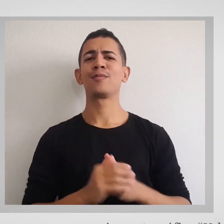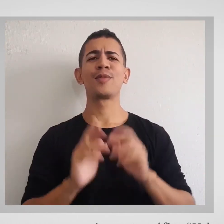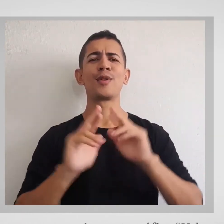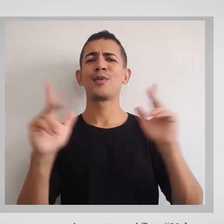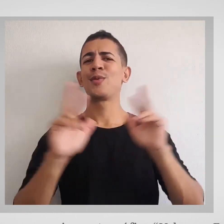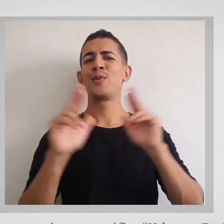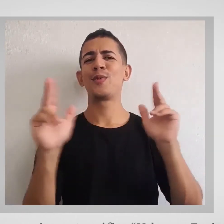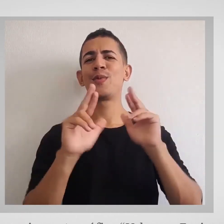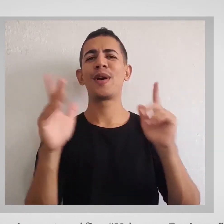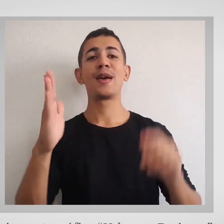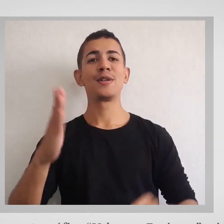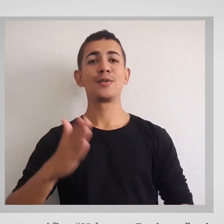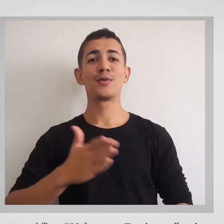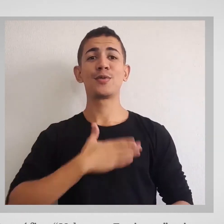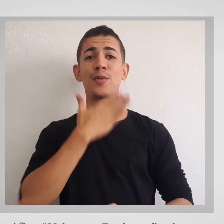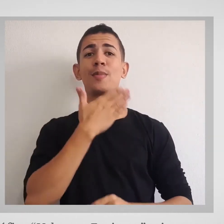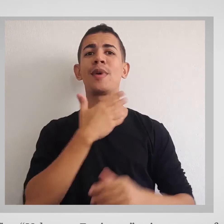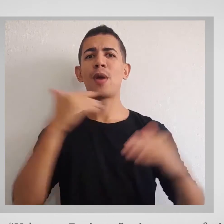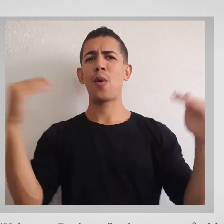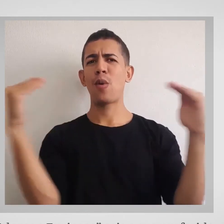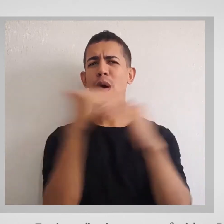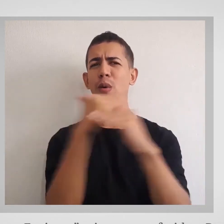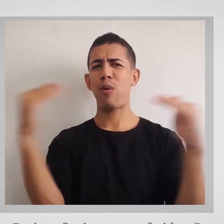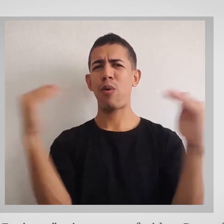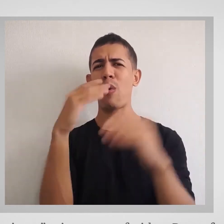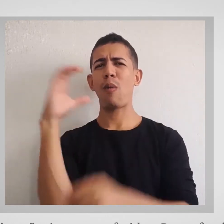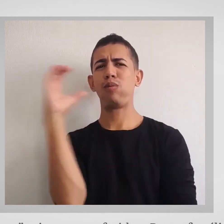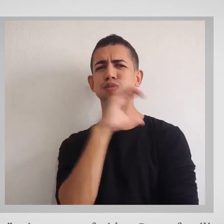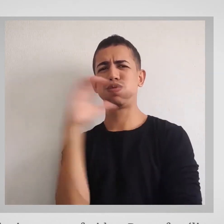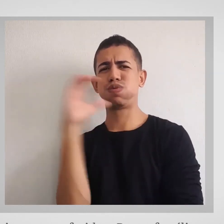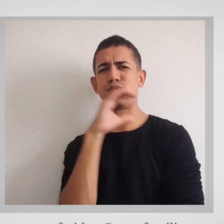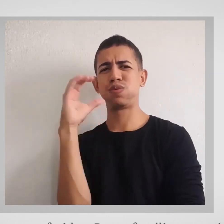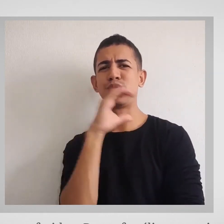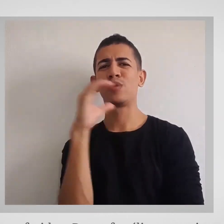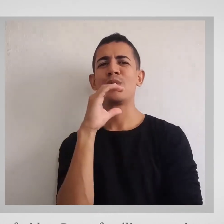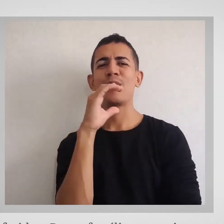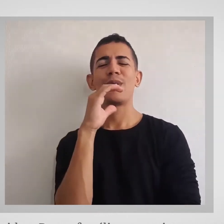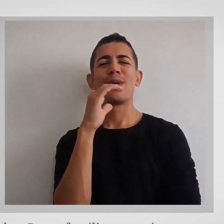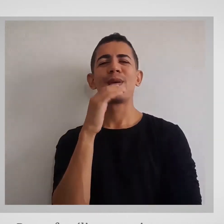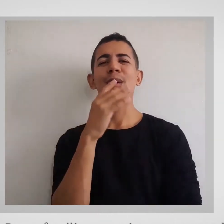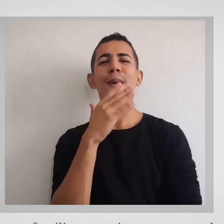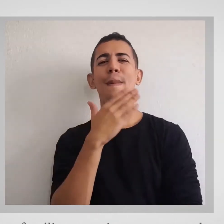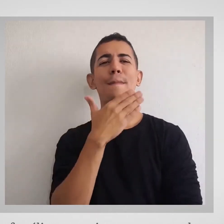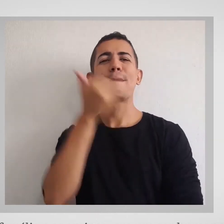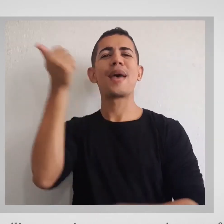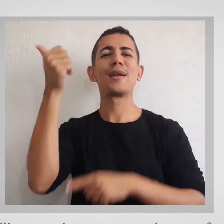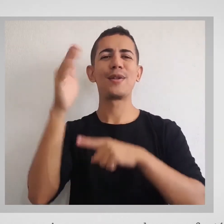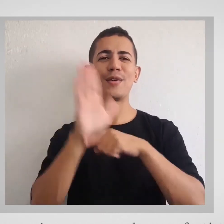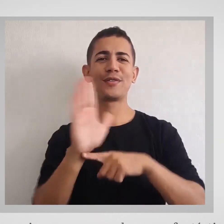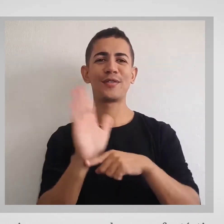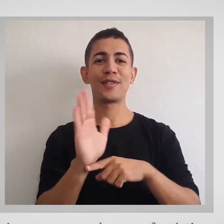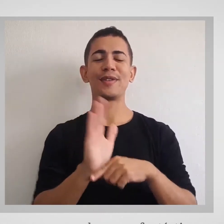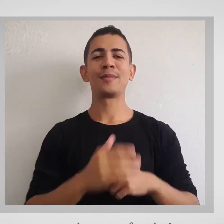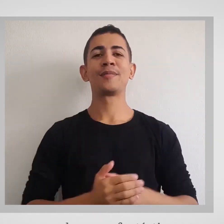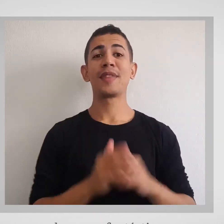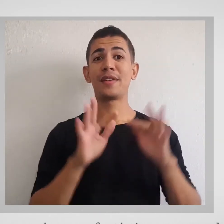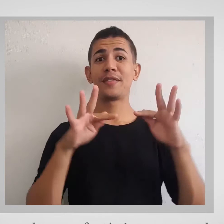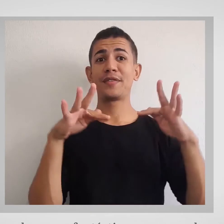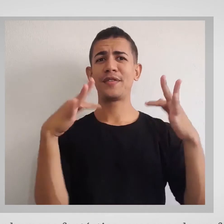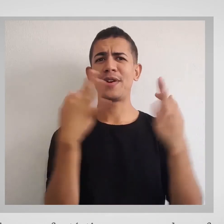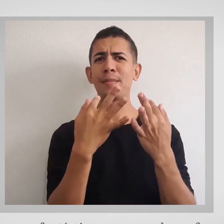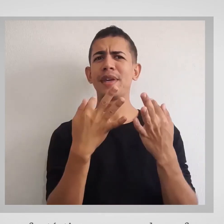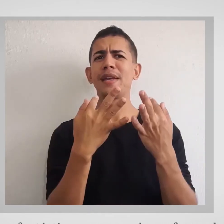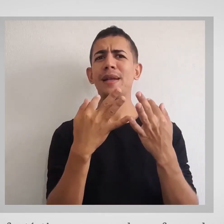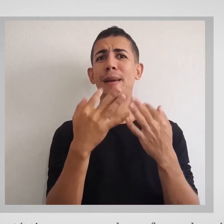cinematográfica Velozes e Furiosos seja a sua preferida. Para a família e os amigos, era um ser humano fantástico.